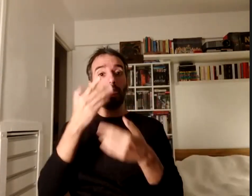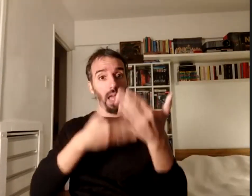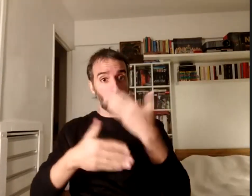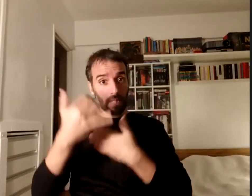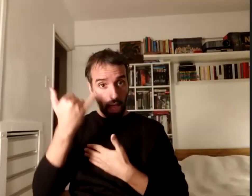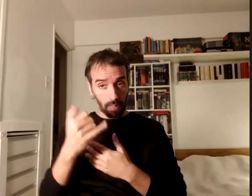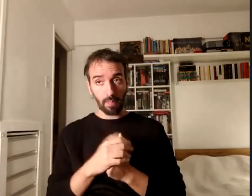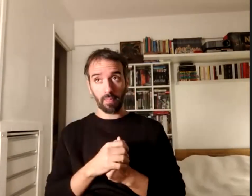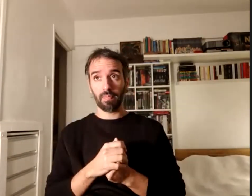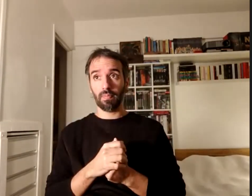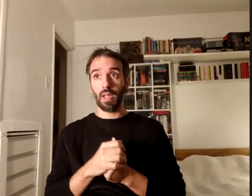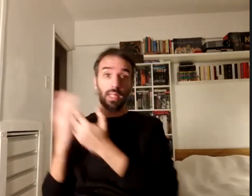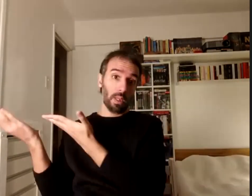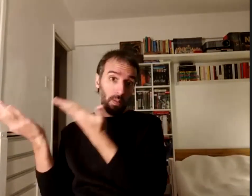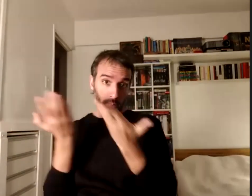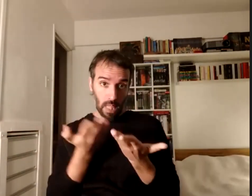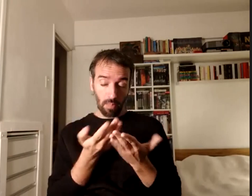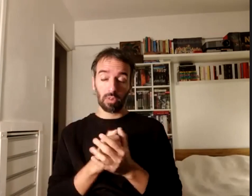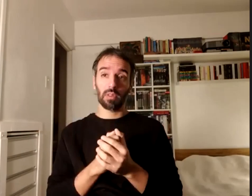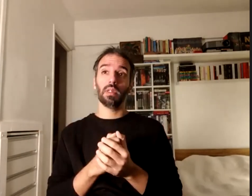invitamos y luego presento al resto del equipo